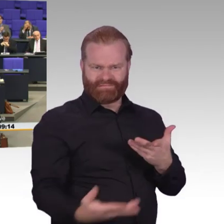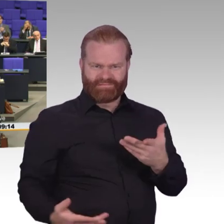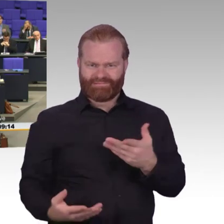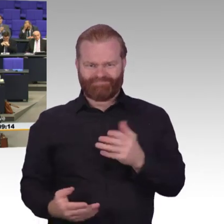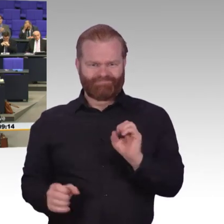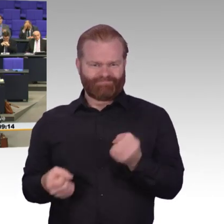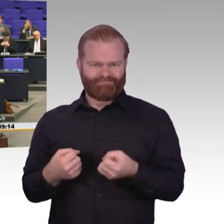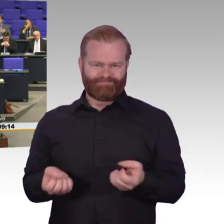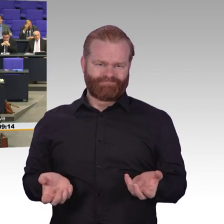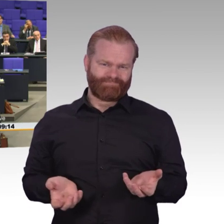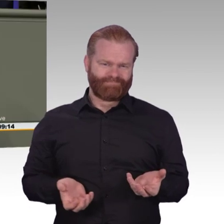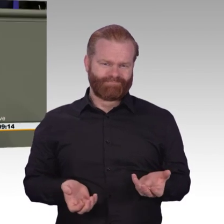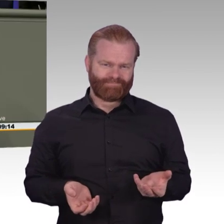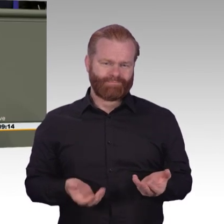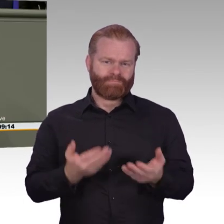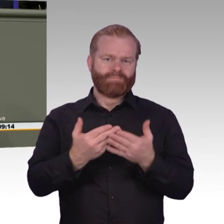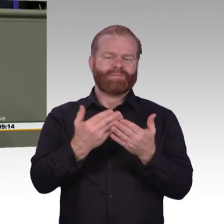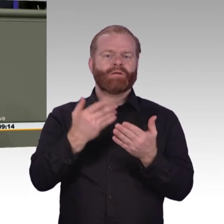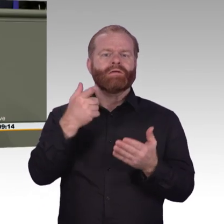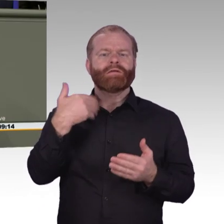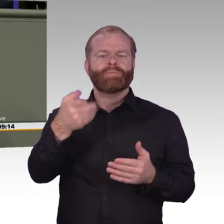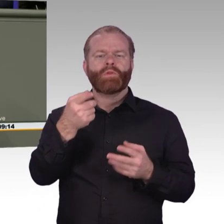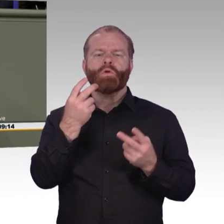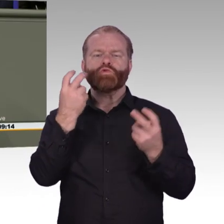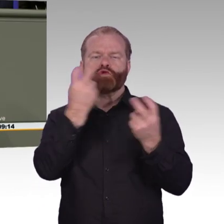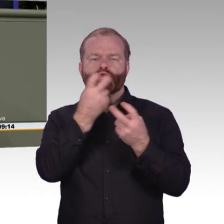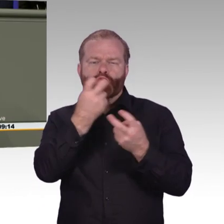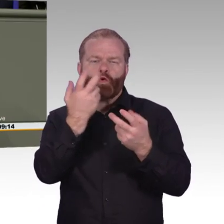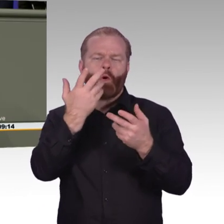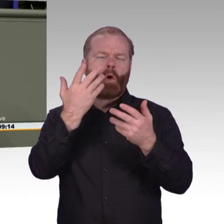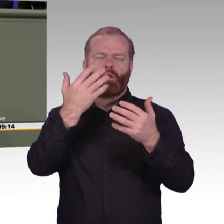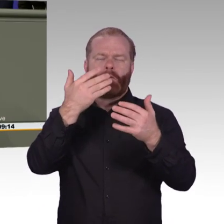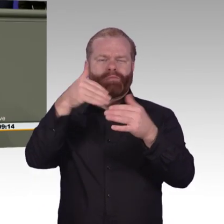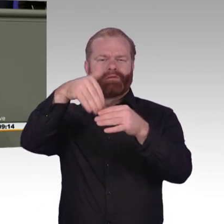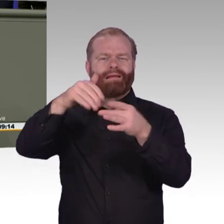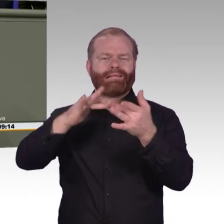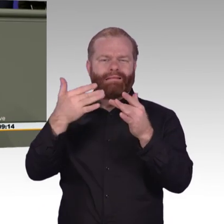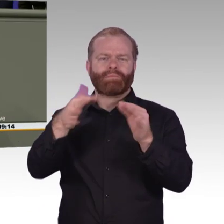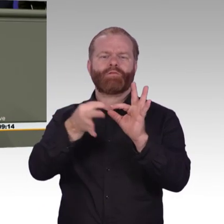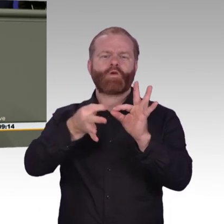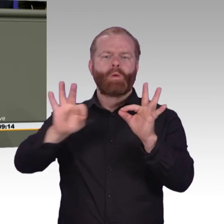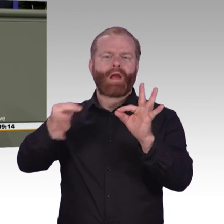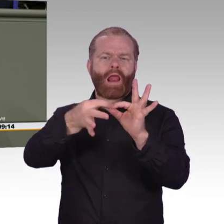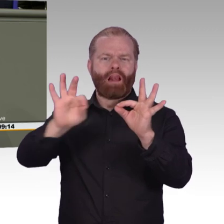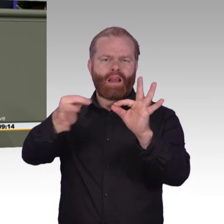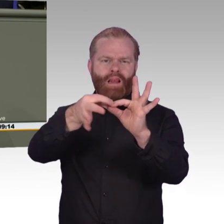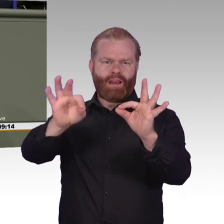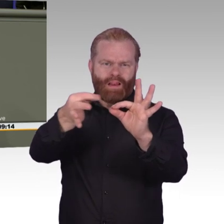Im Koalitionsvertrag haben Sie Uploadfilter als unverhältnismäßig abgelehnt, nur um dann auf EU-Ebene umzufallen und genau diese Filter zu